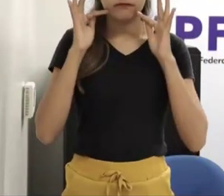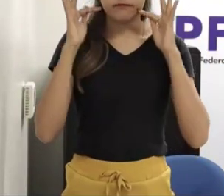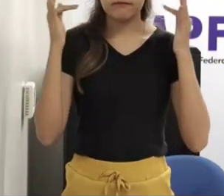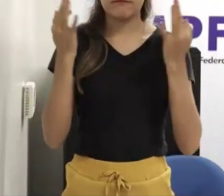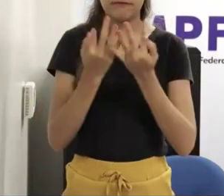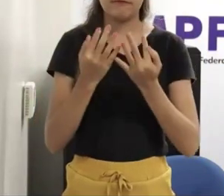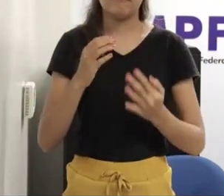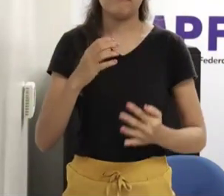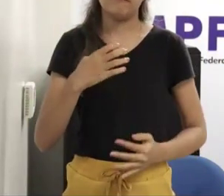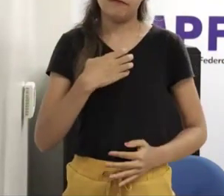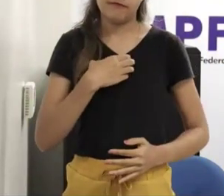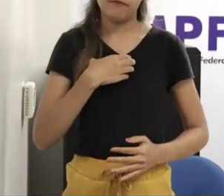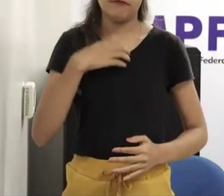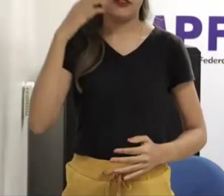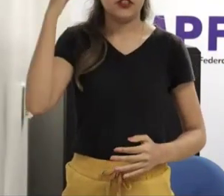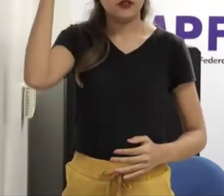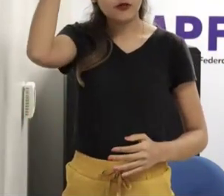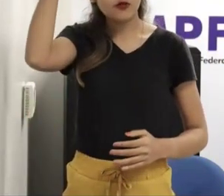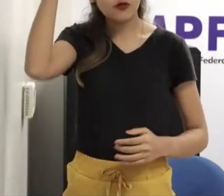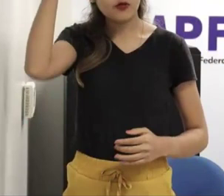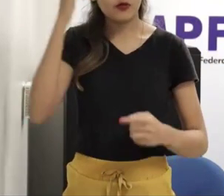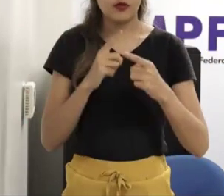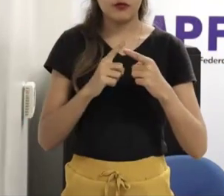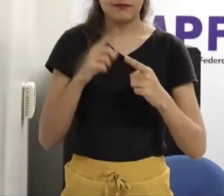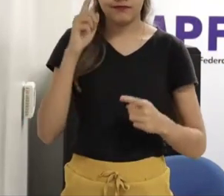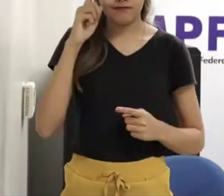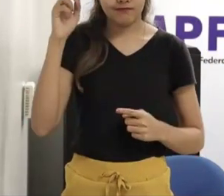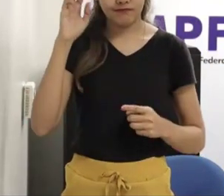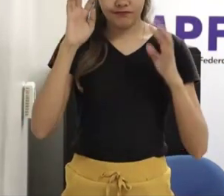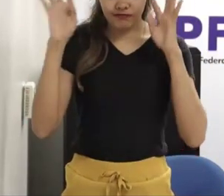ter olhado o que o filho estava fazendo na internet,